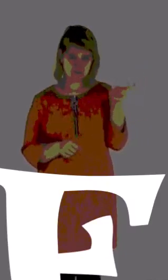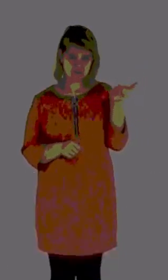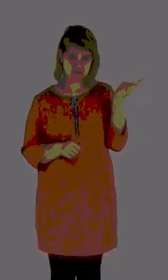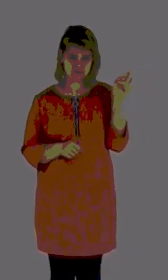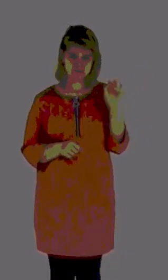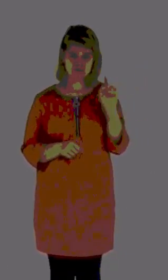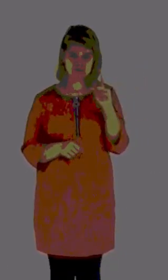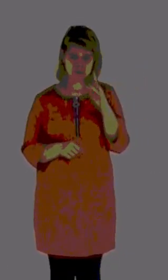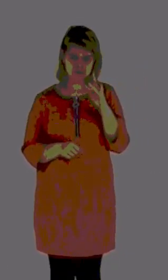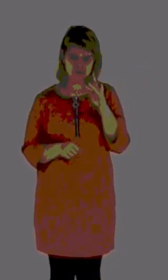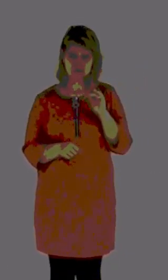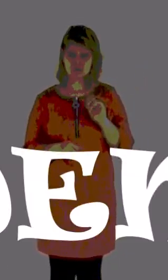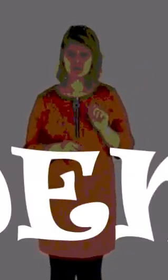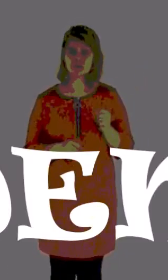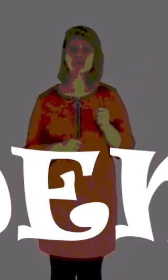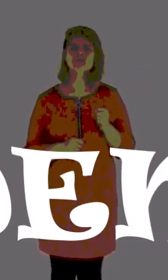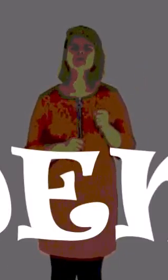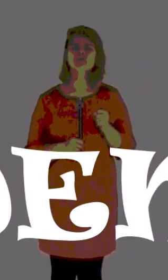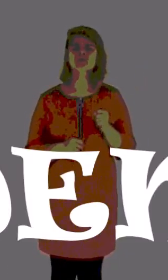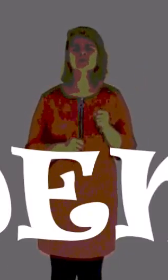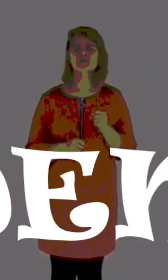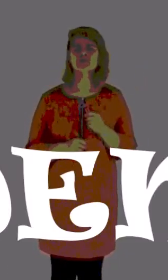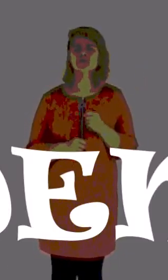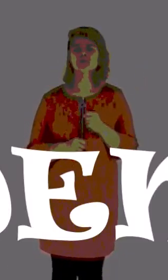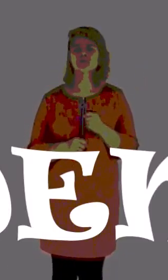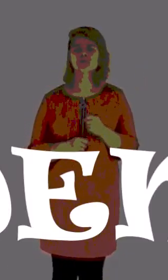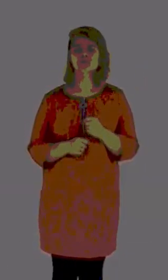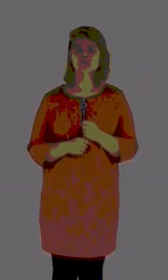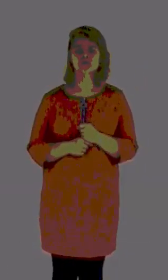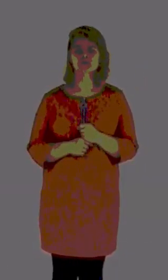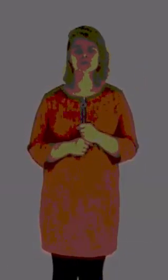En tot die tijd houden wij de wacht.